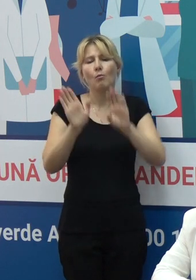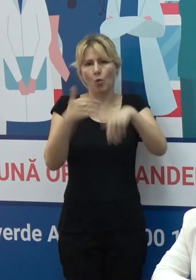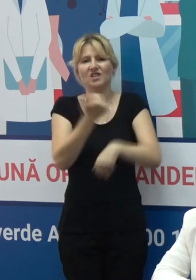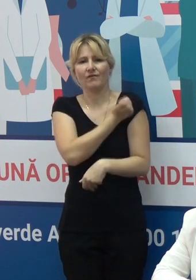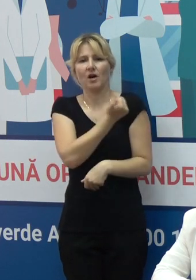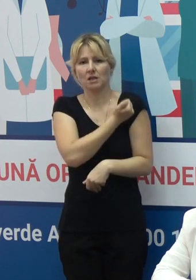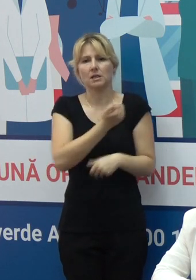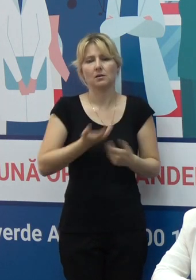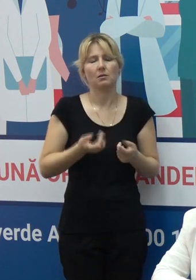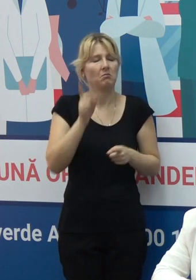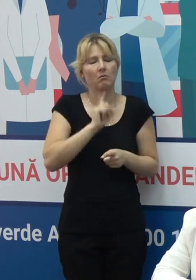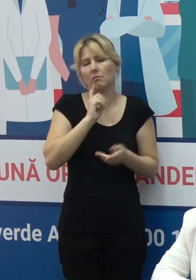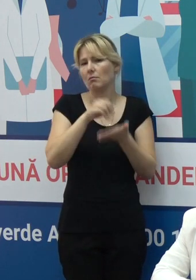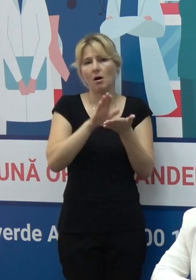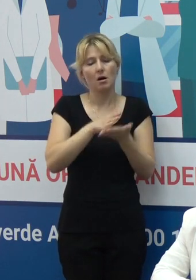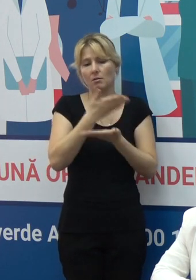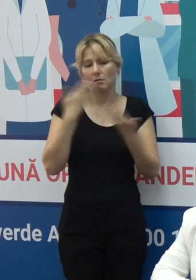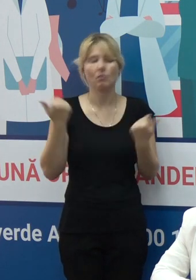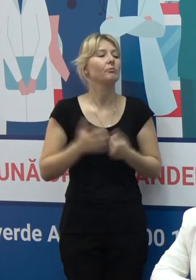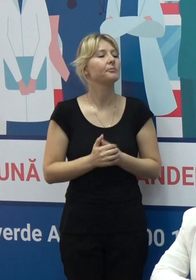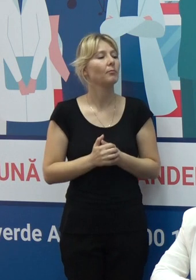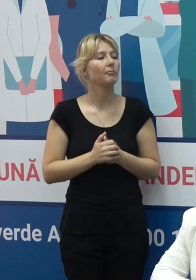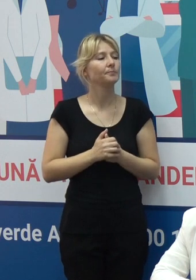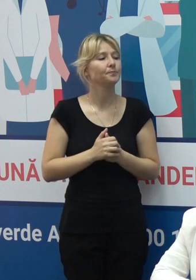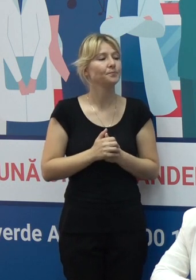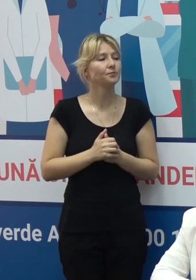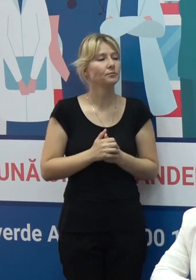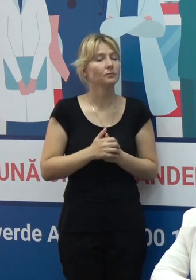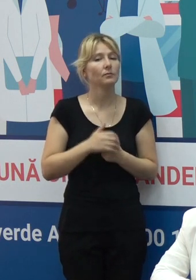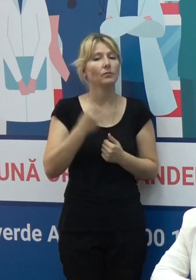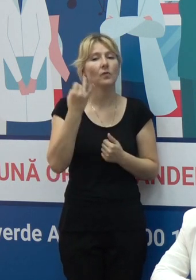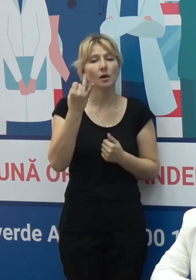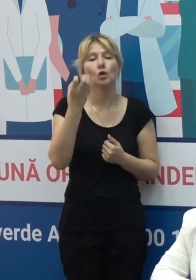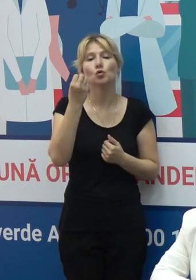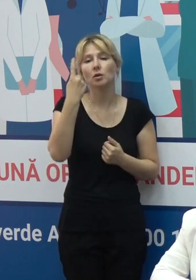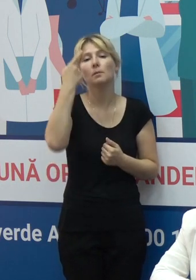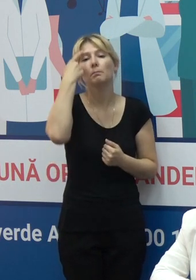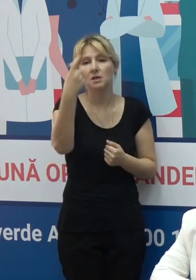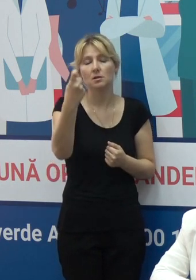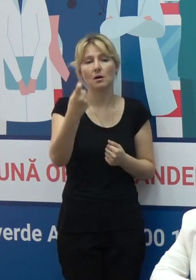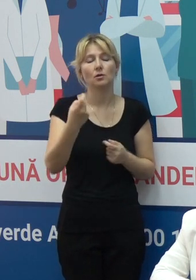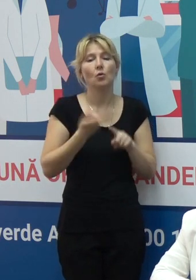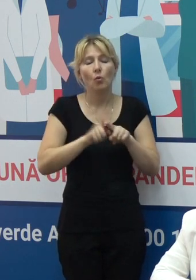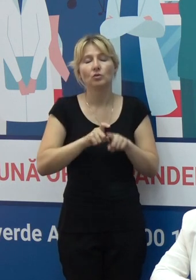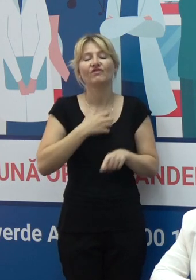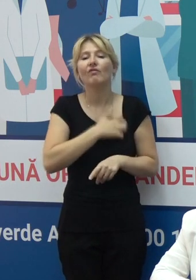adverse post-vaccinare. Și încă un mesaj important care